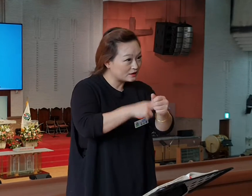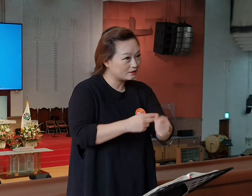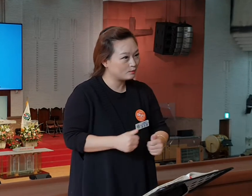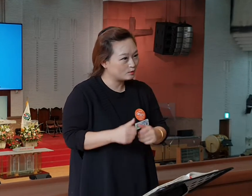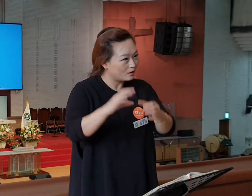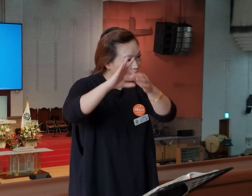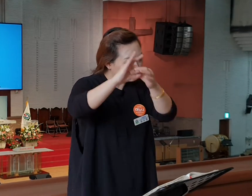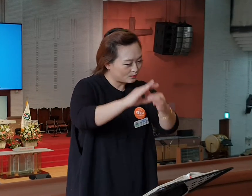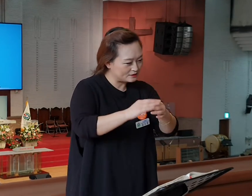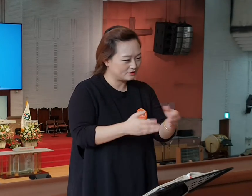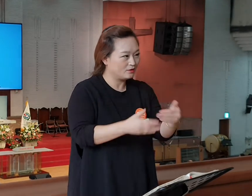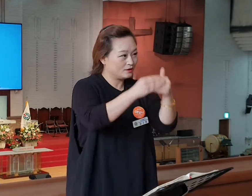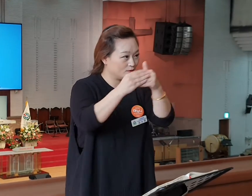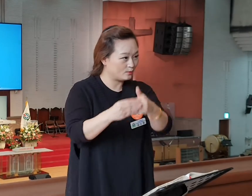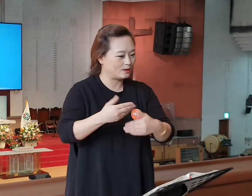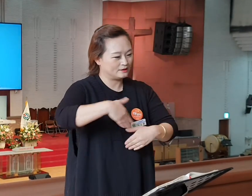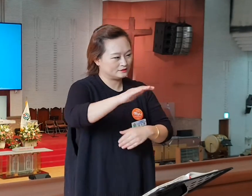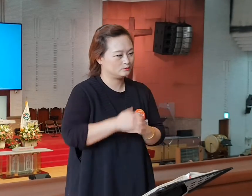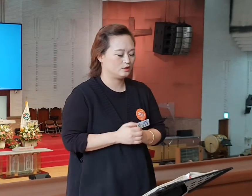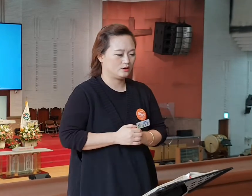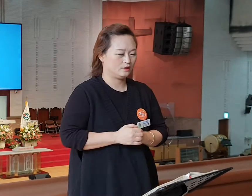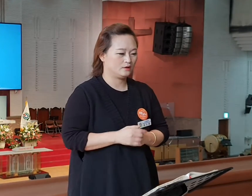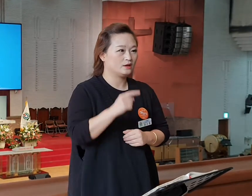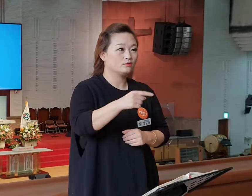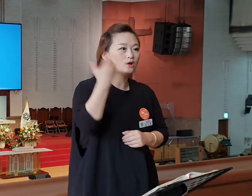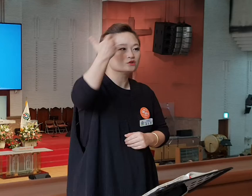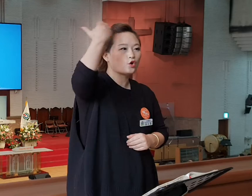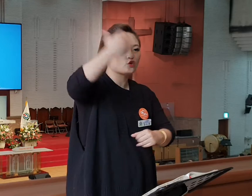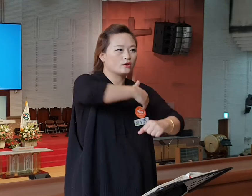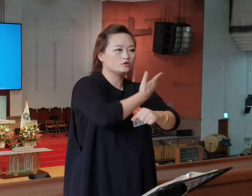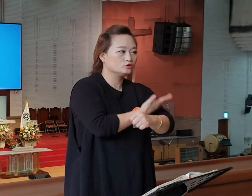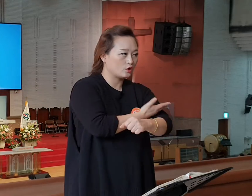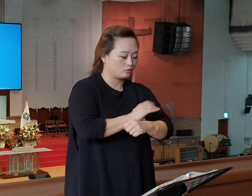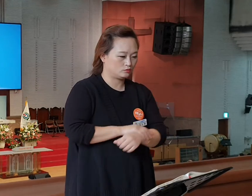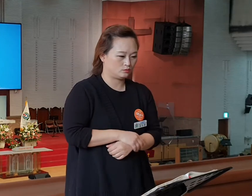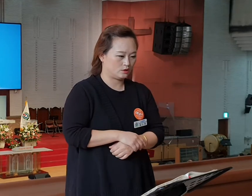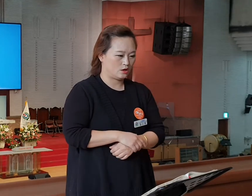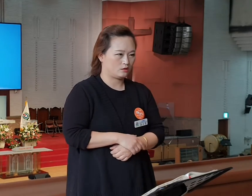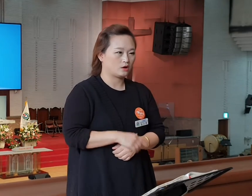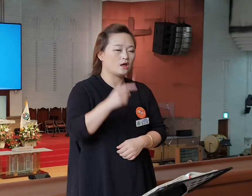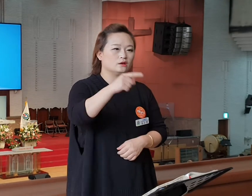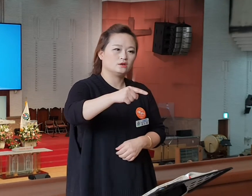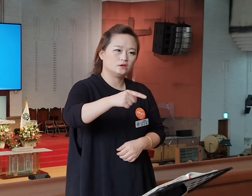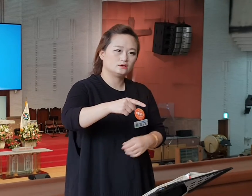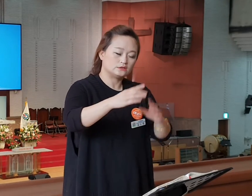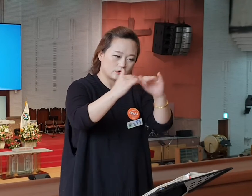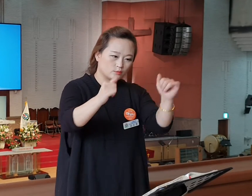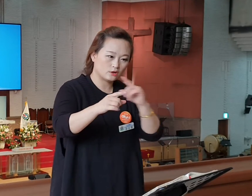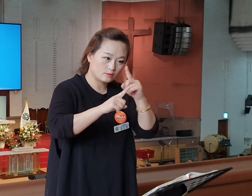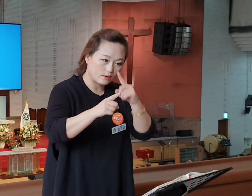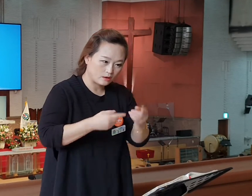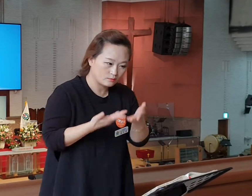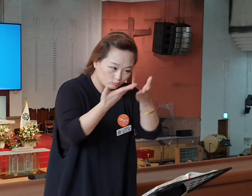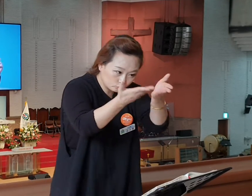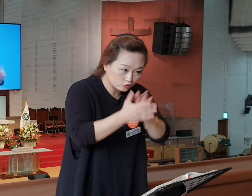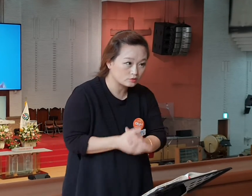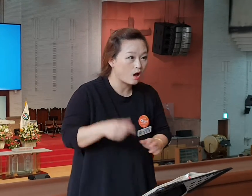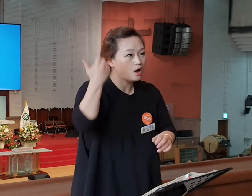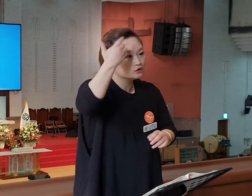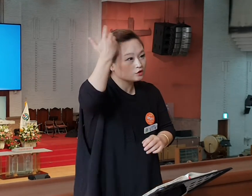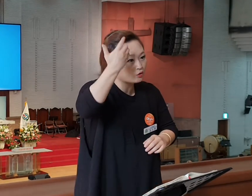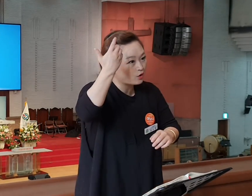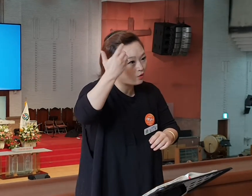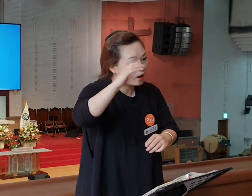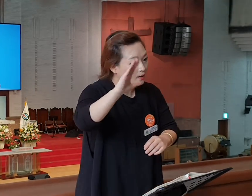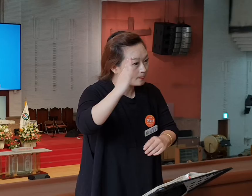가셨는지 여러분들 아실 겁니다. 성령, 성령의 능력에 관해, 성령에 관해 들었냐라고 도전을 합니다. 그 사람들은